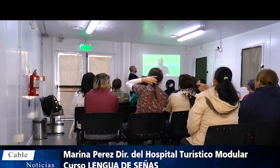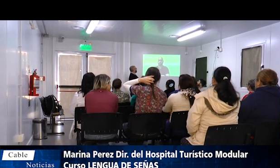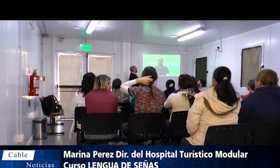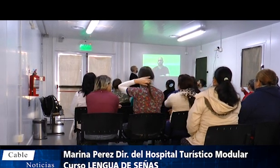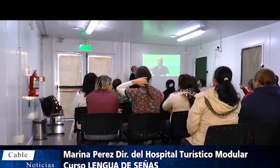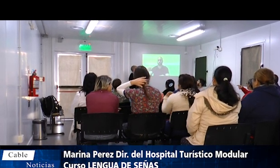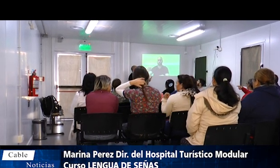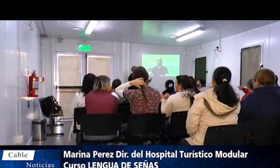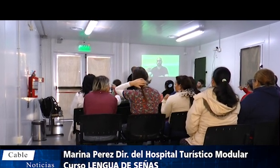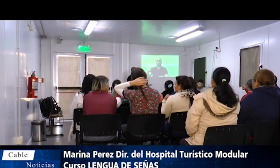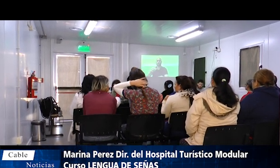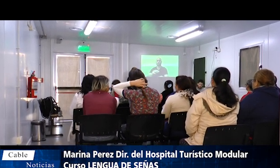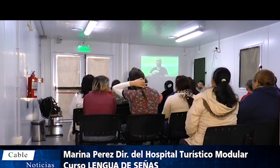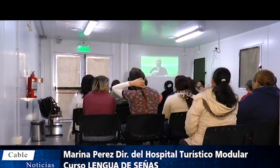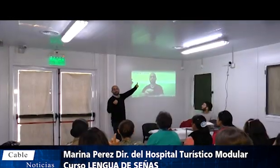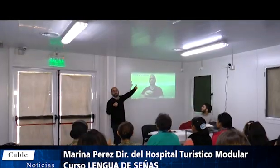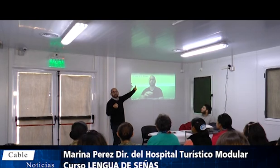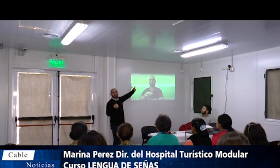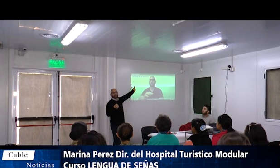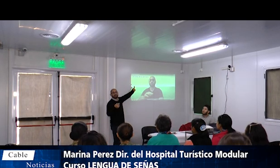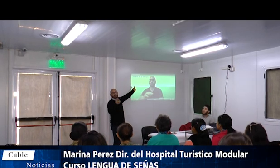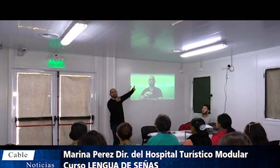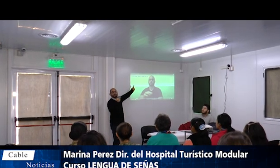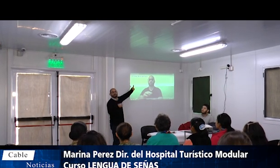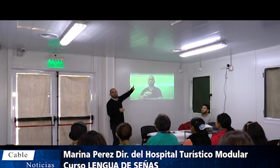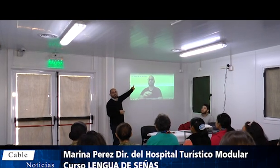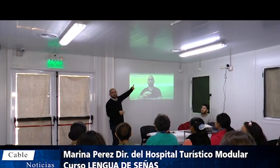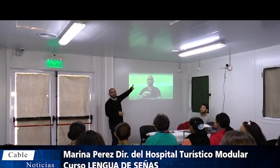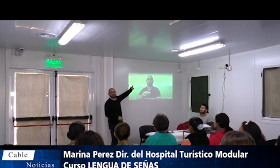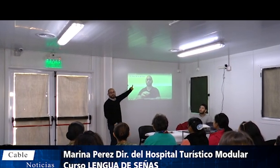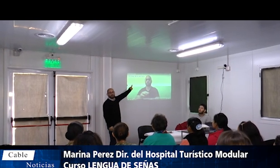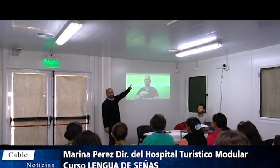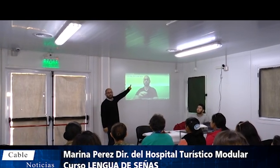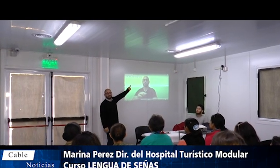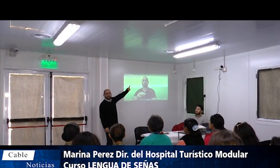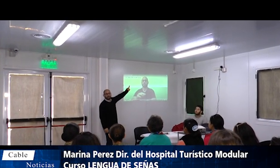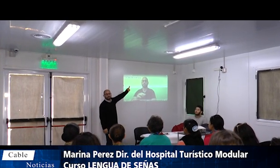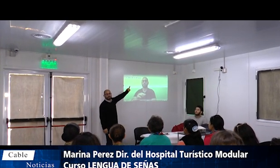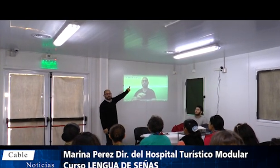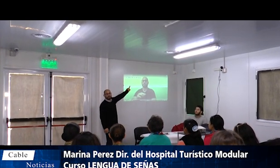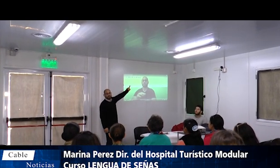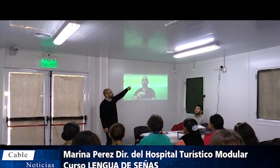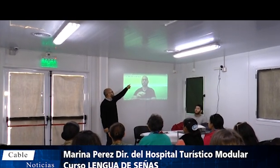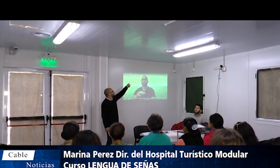a él, a ellos y agradecemos también al rector Mariano Pianovi, el rector de IMEX que es quien